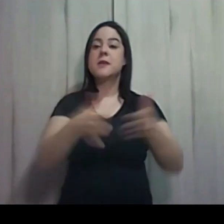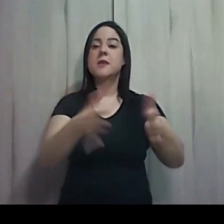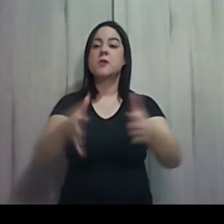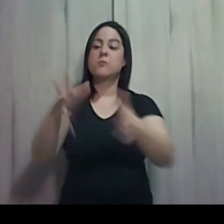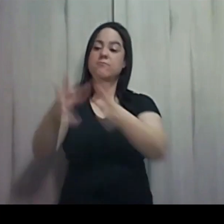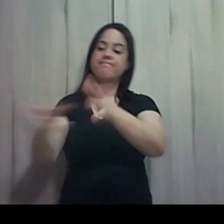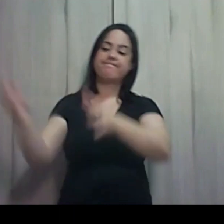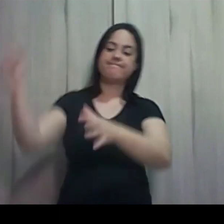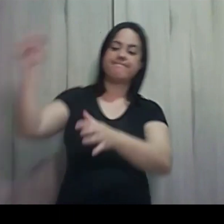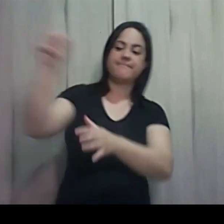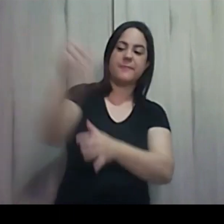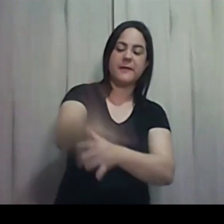deixem viver.